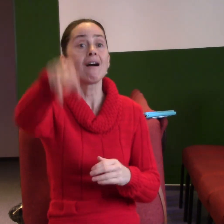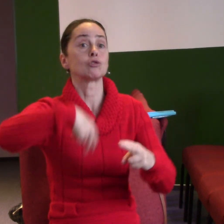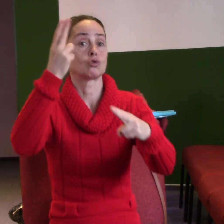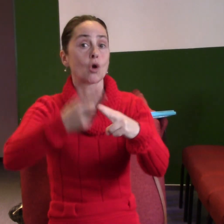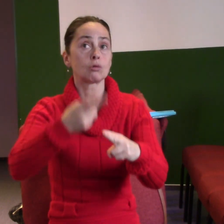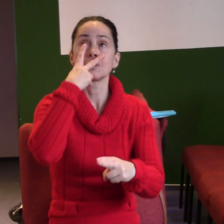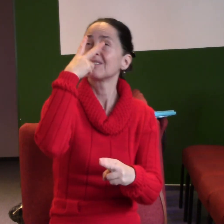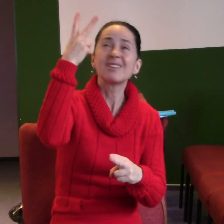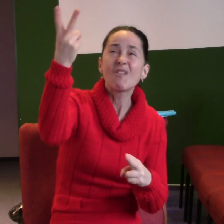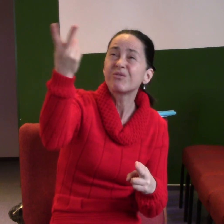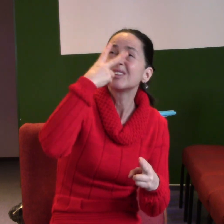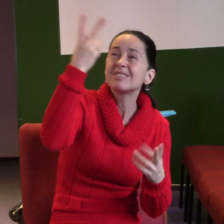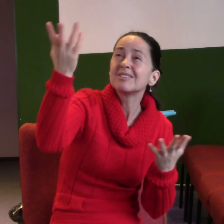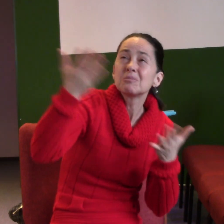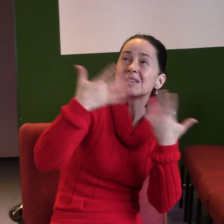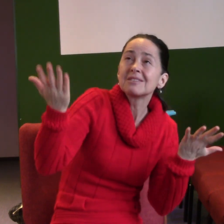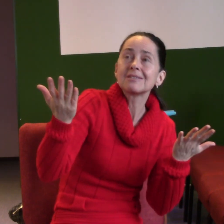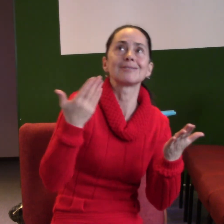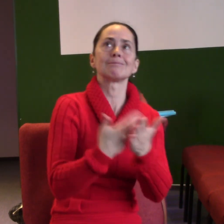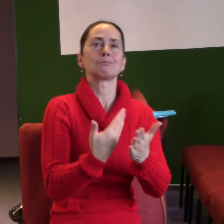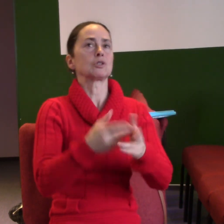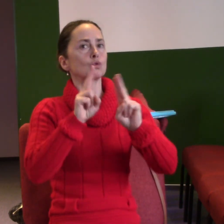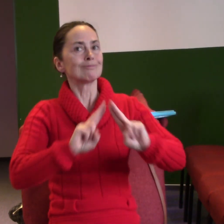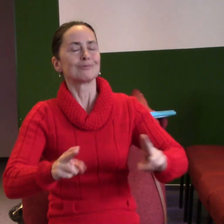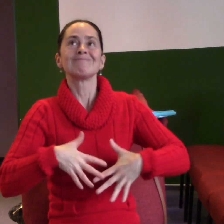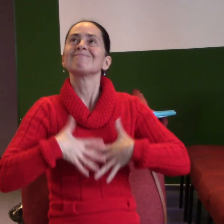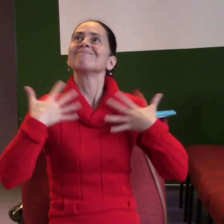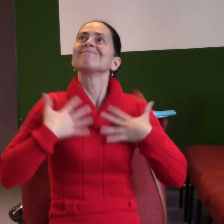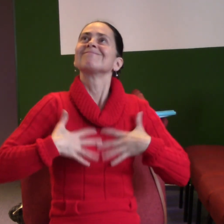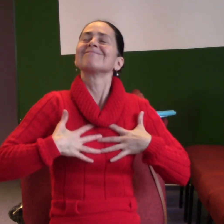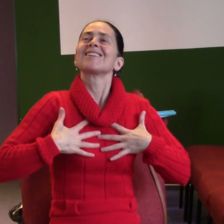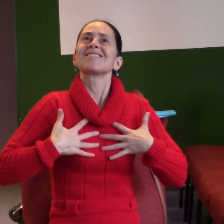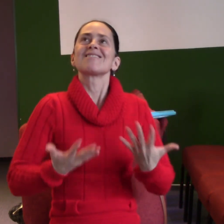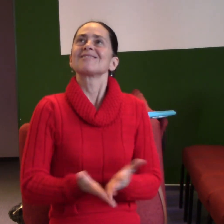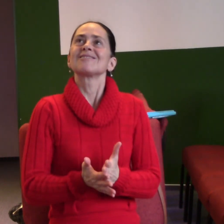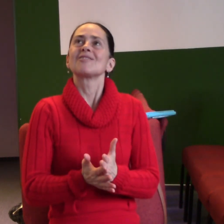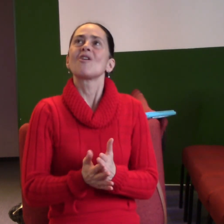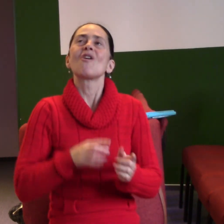stále ho nevidíš, tak můžeš jásat kvůli tomu a jednoho dne zjiští, že to bylo všechno pravda.